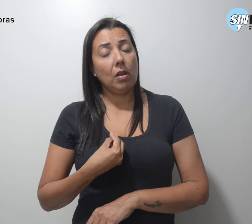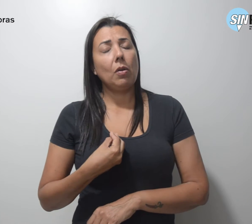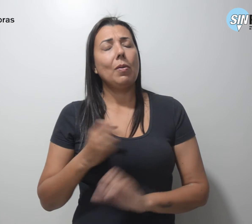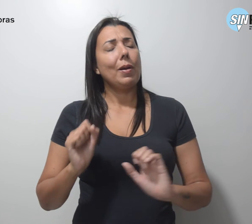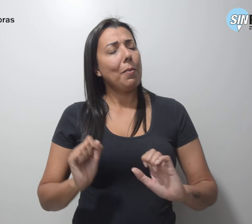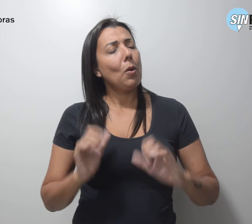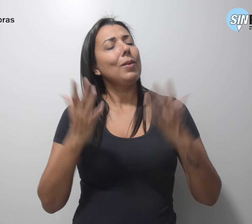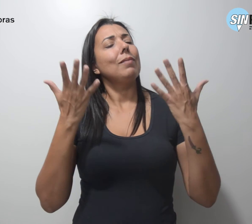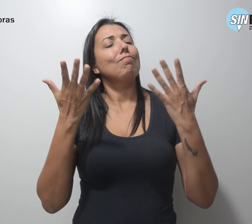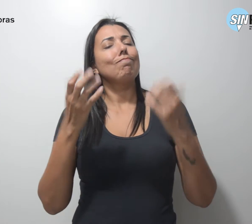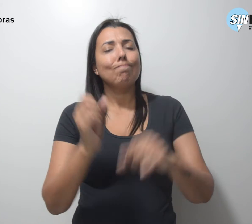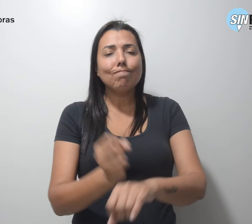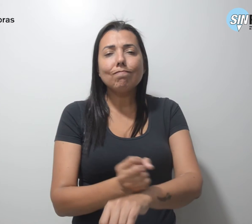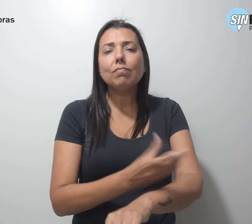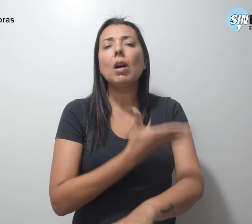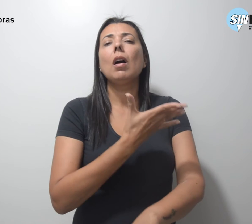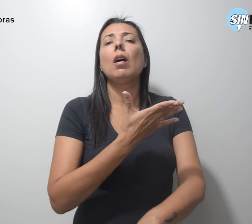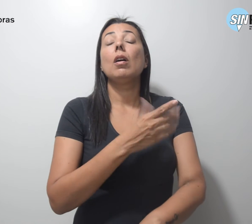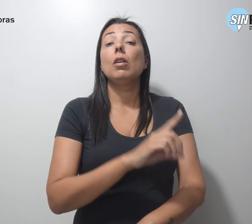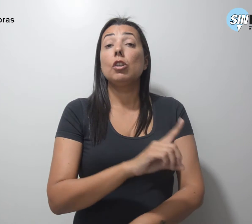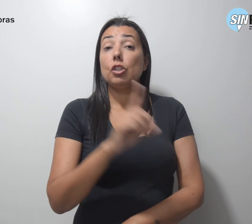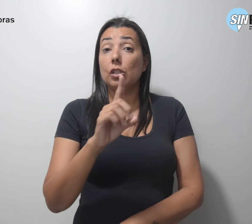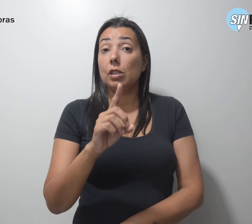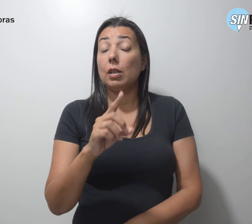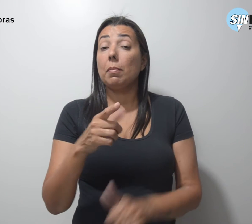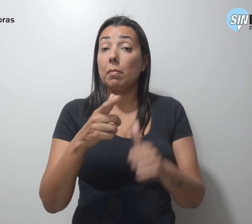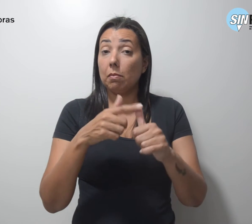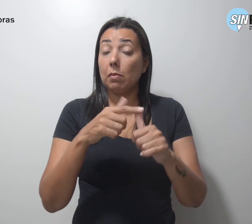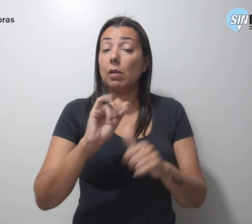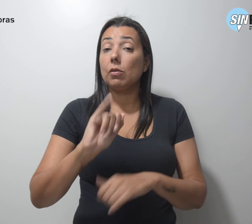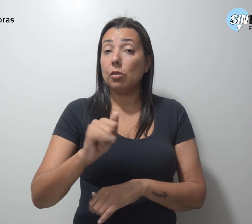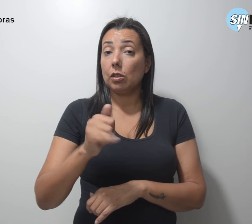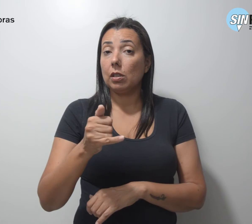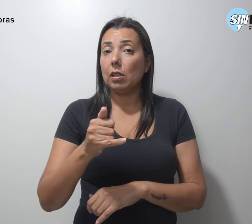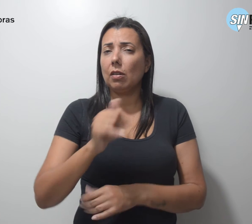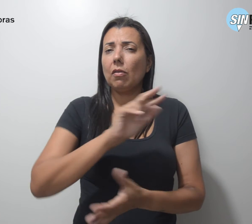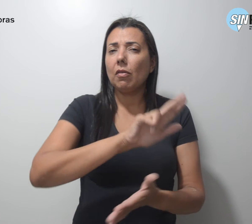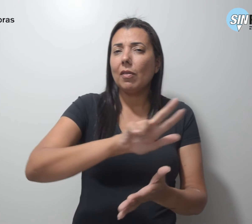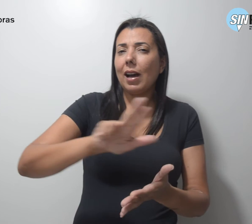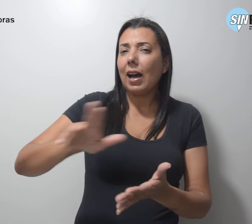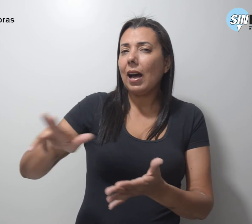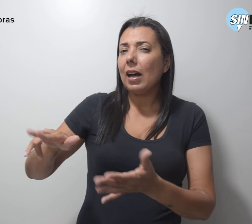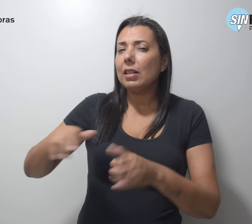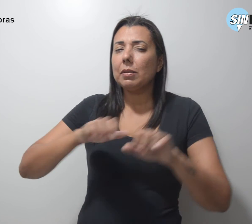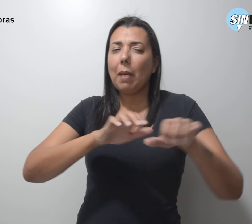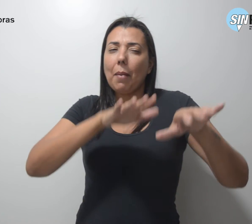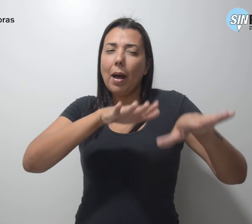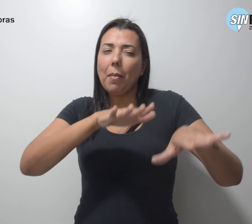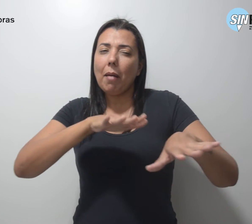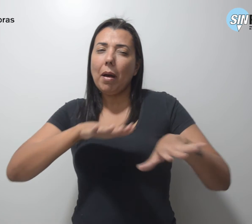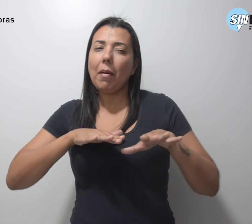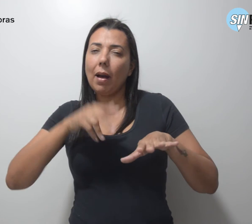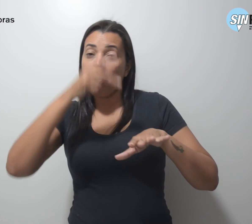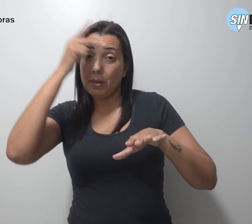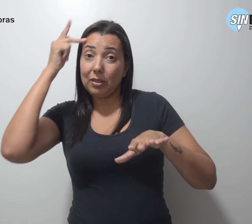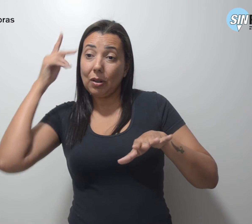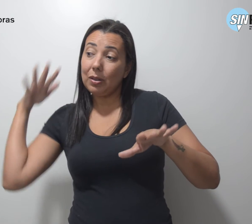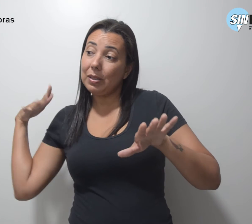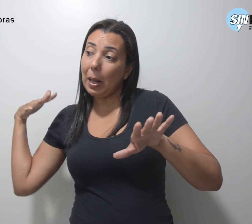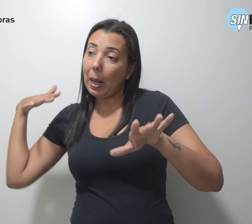opostas Dia 1º de janeiro, centenas de milhares de pessoas tomaram a Esplanada